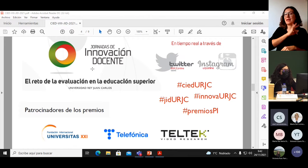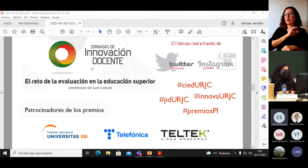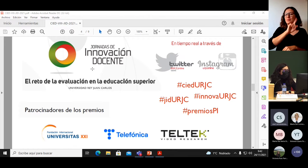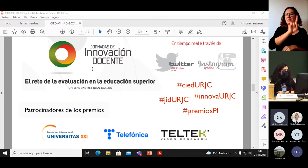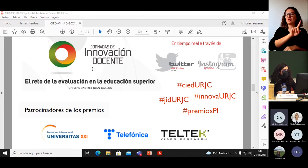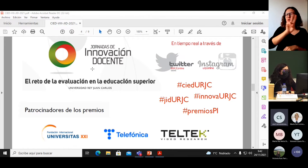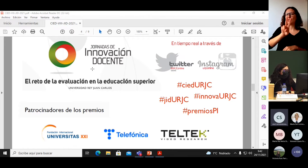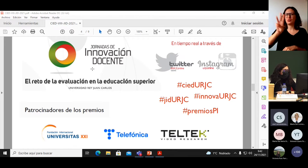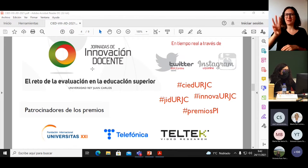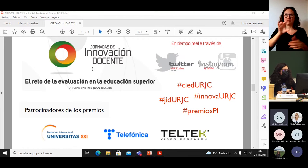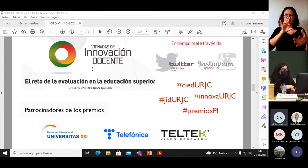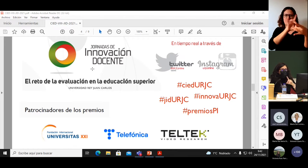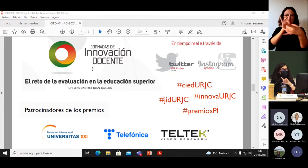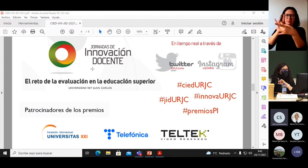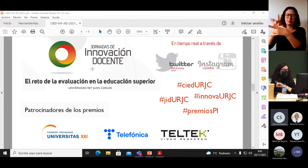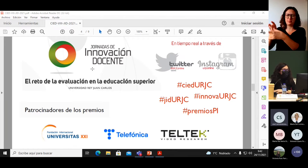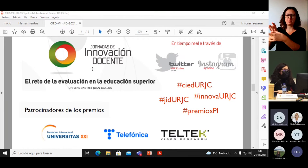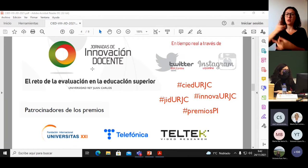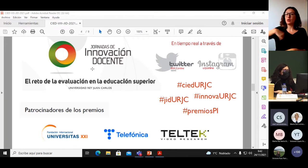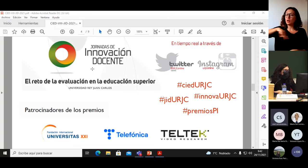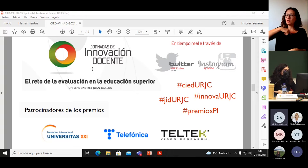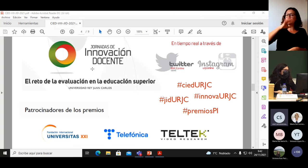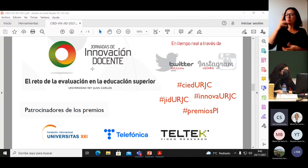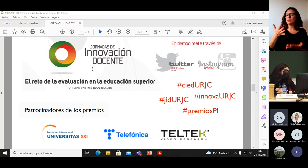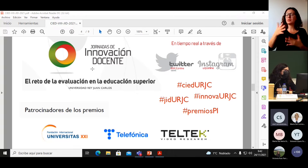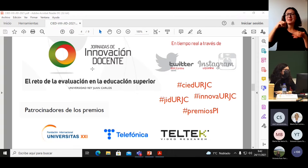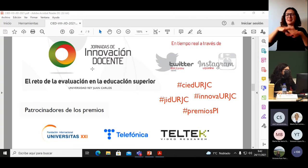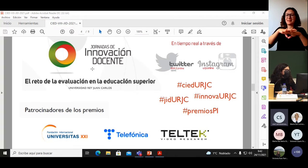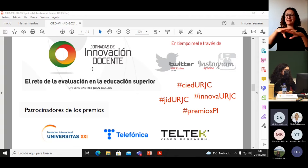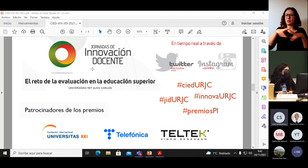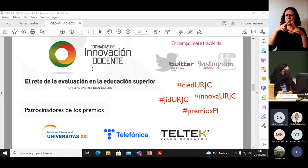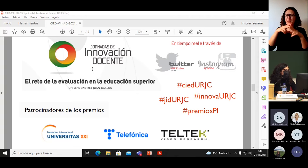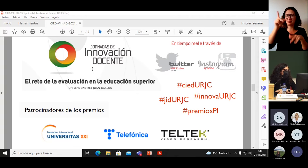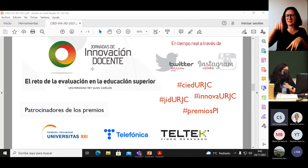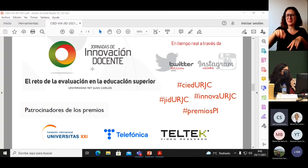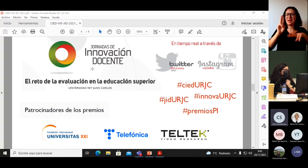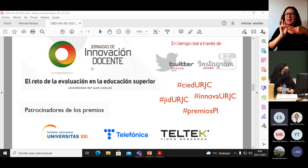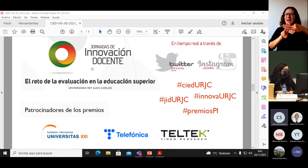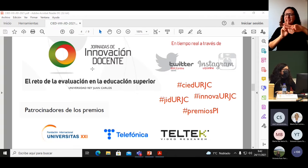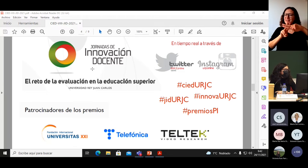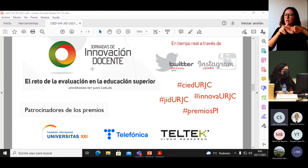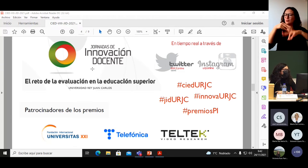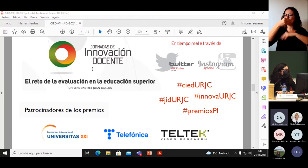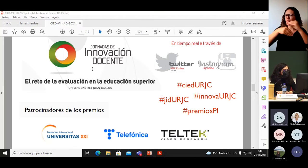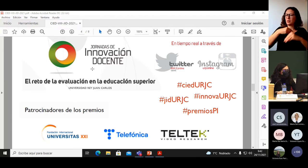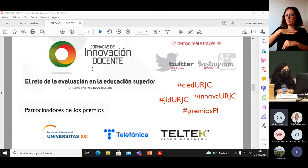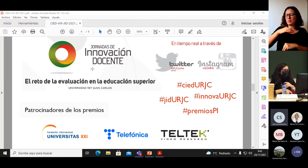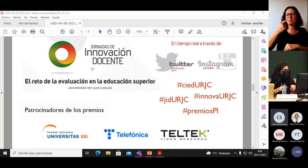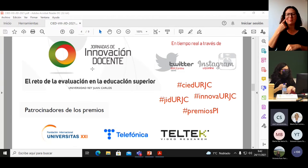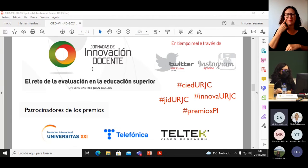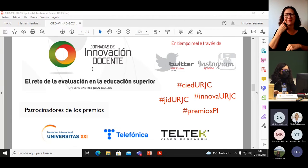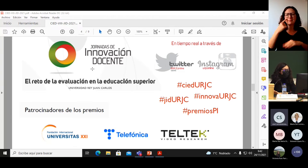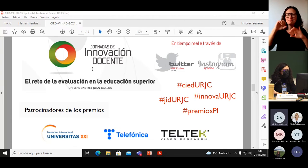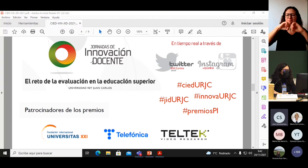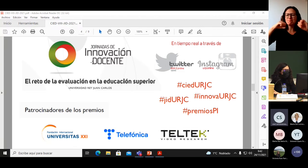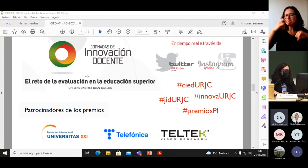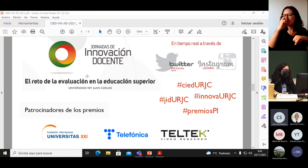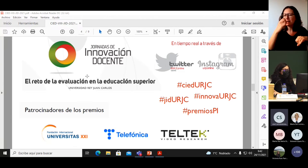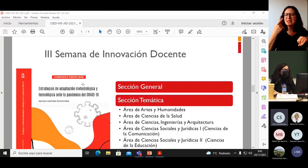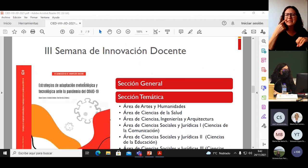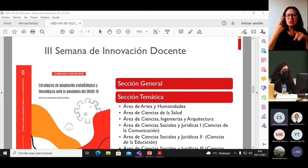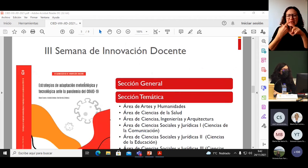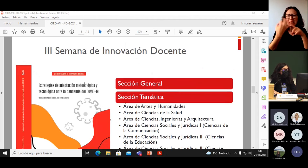estamos en las redes sociales. Os muestro aquí el hashtag que podéis utilizar para poder citar todo lo que va pasando en las